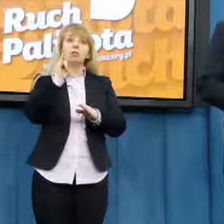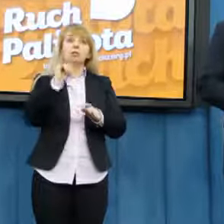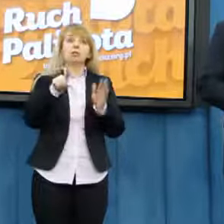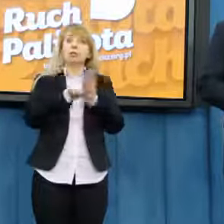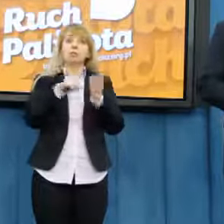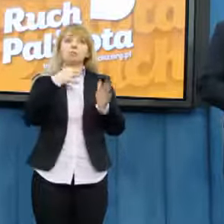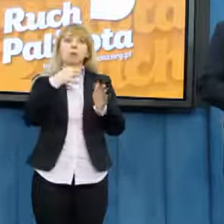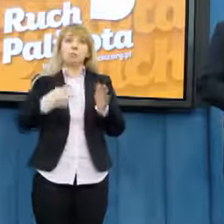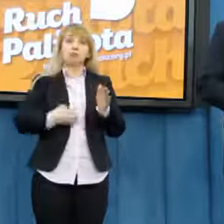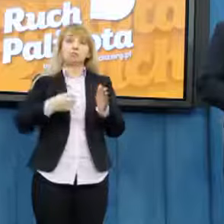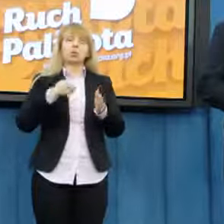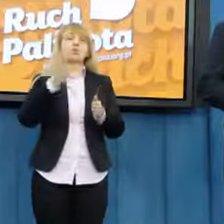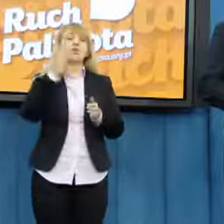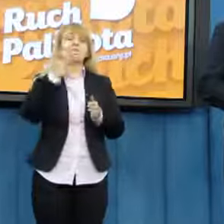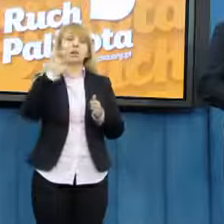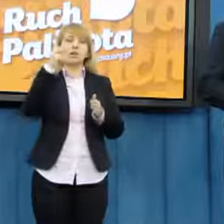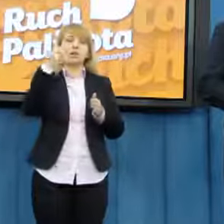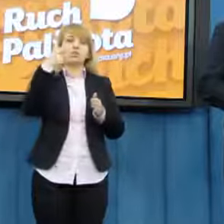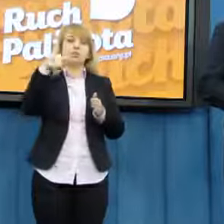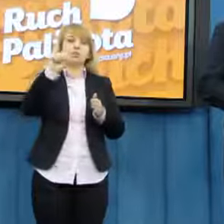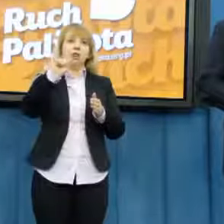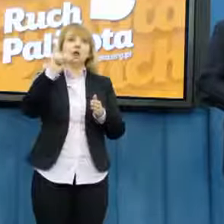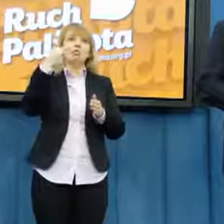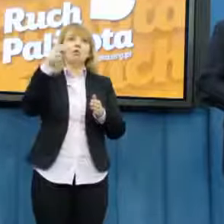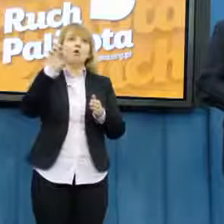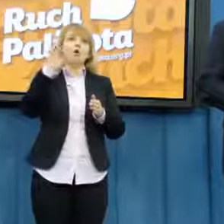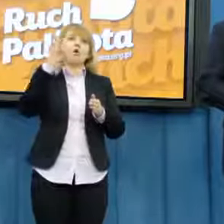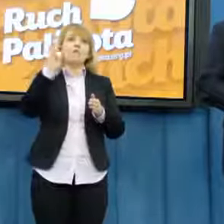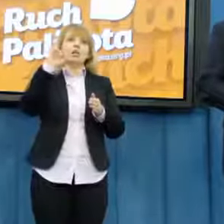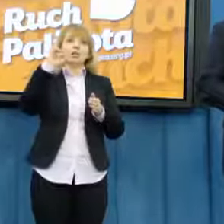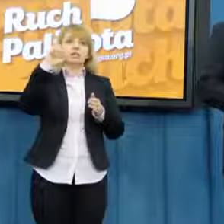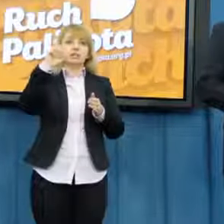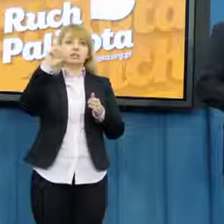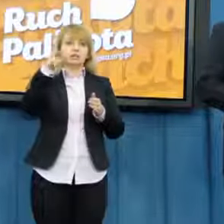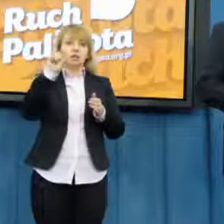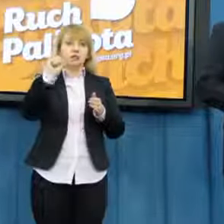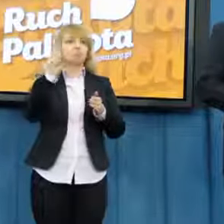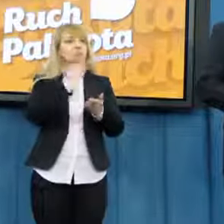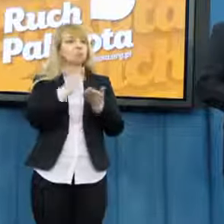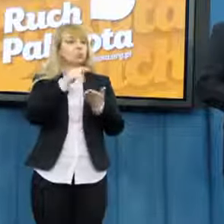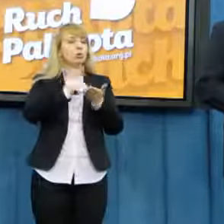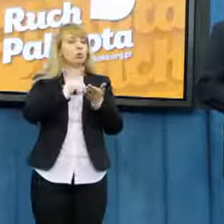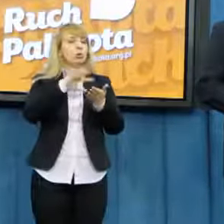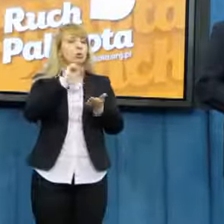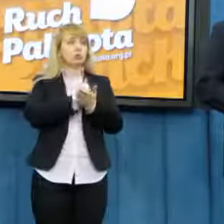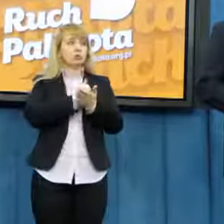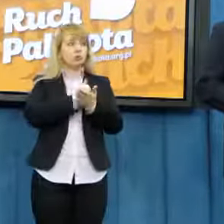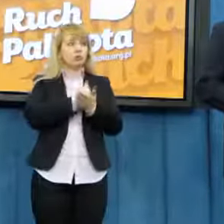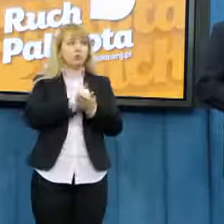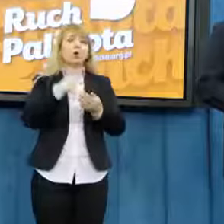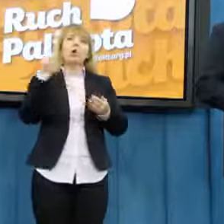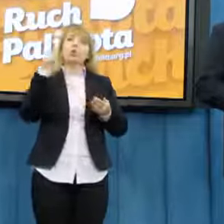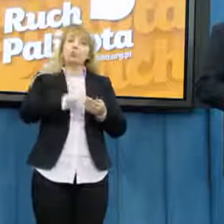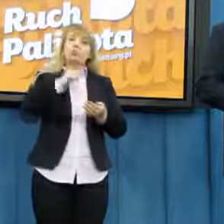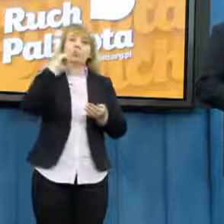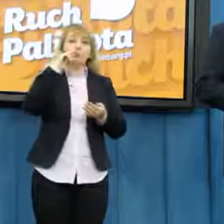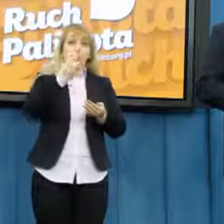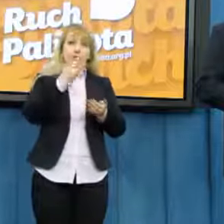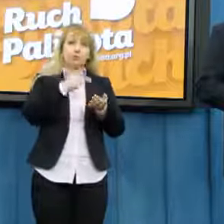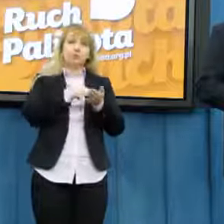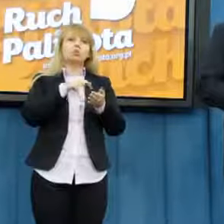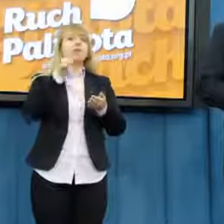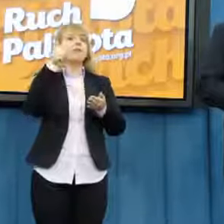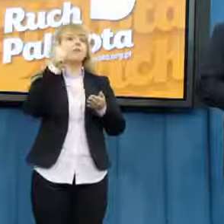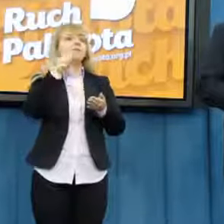również w przygotowaniu tej ustawy. Musimy zaznaczyć jedną rzecz, że jako jedna,